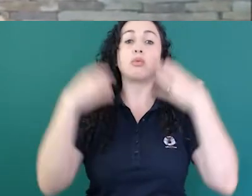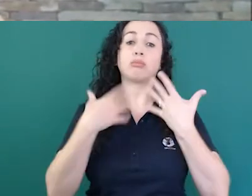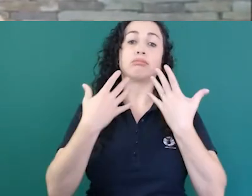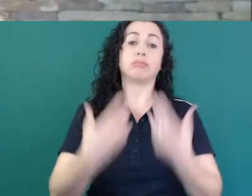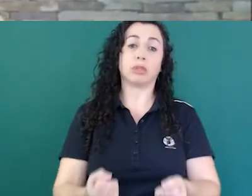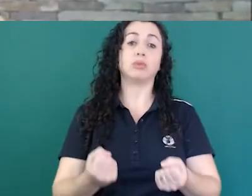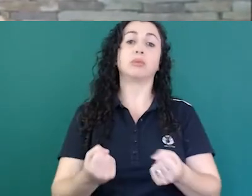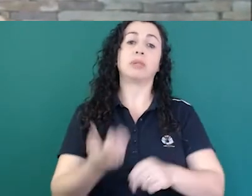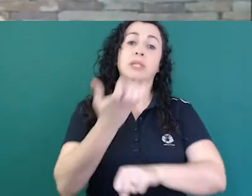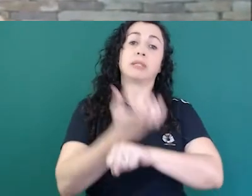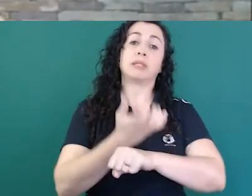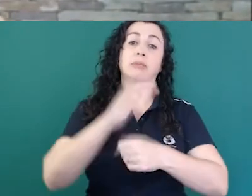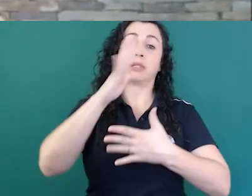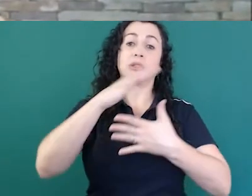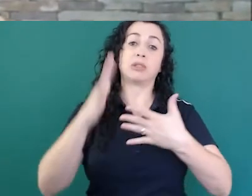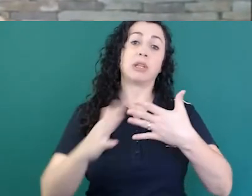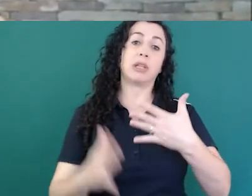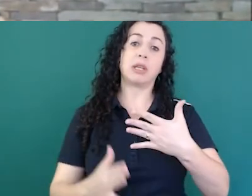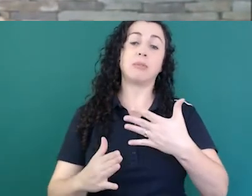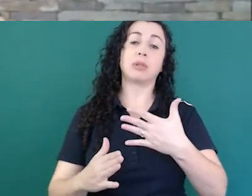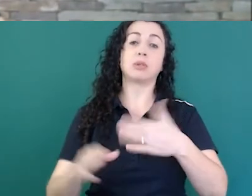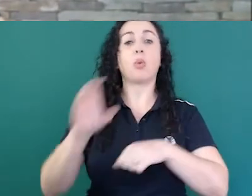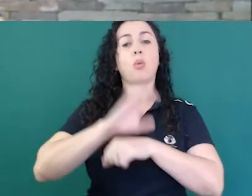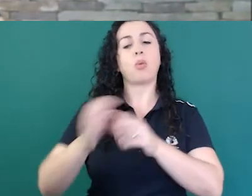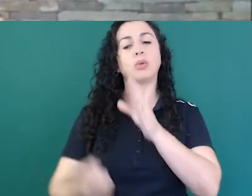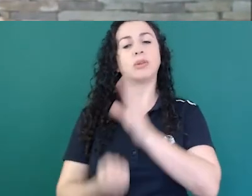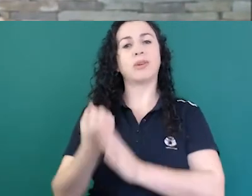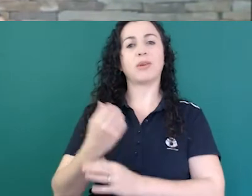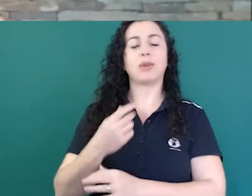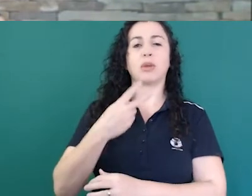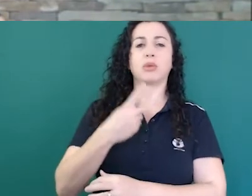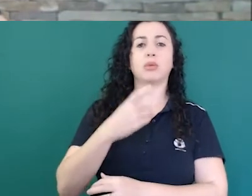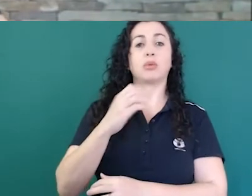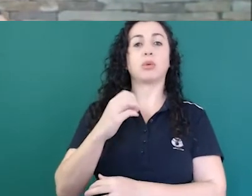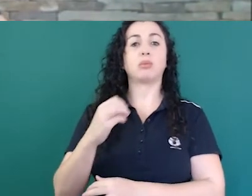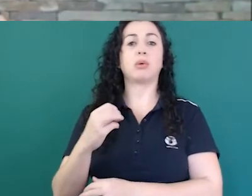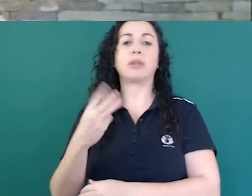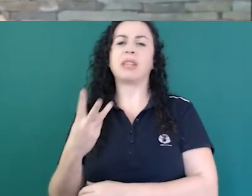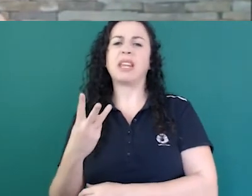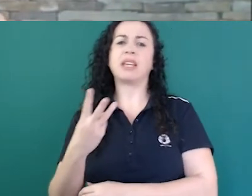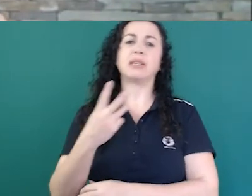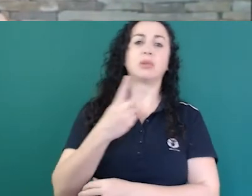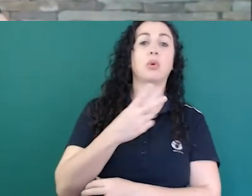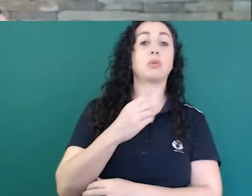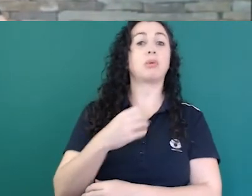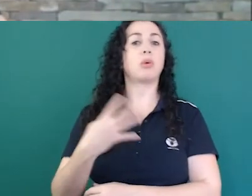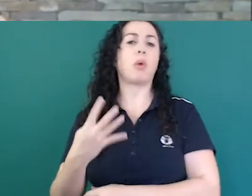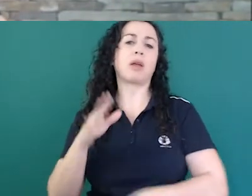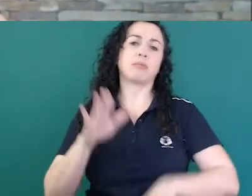Libras, desde que ele foi, o curso foi criado em 2003, 2004,